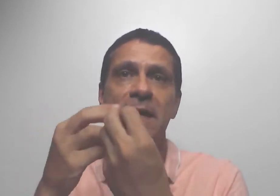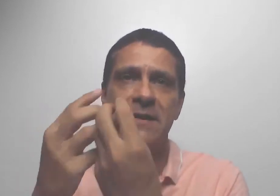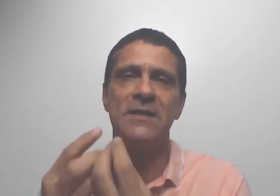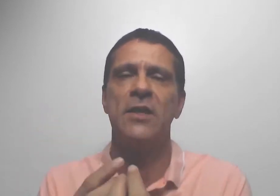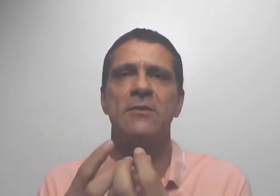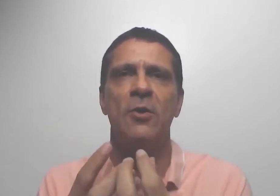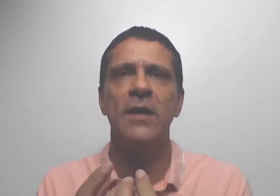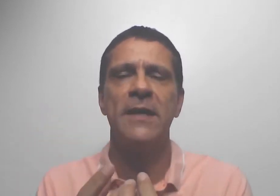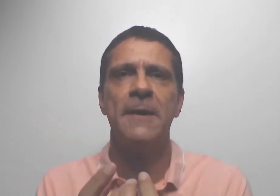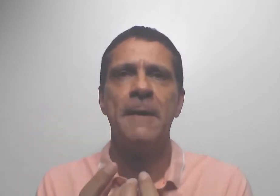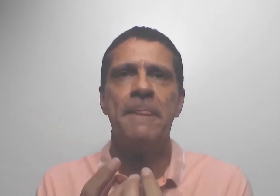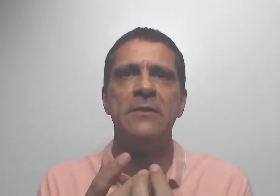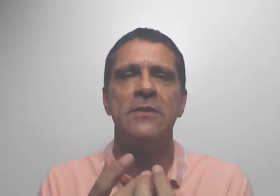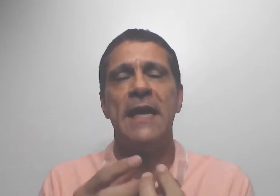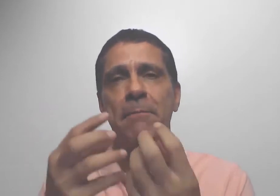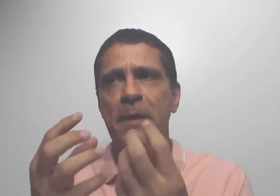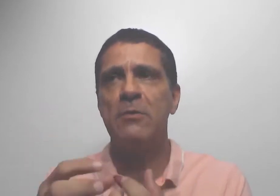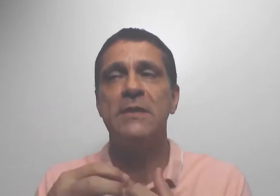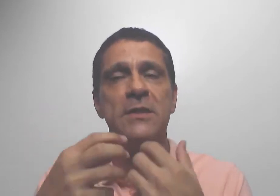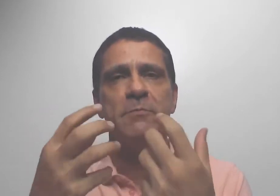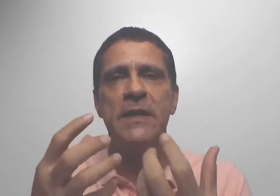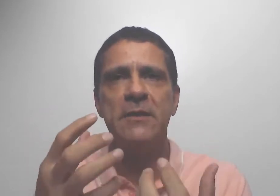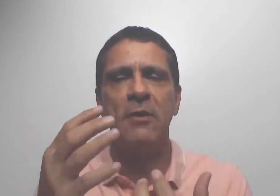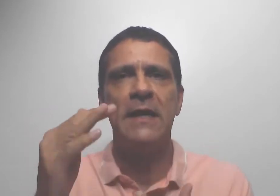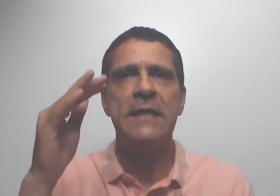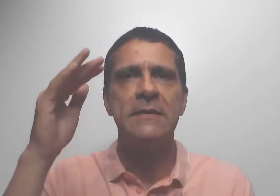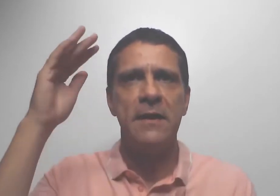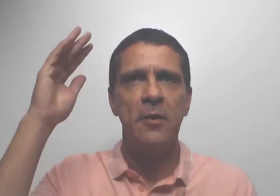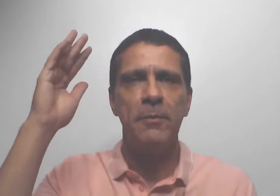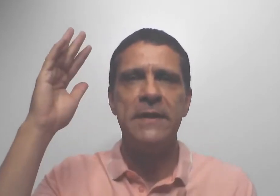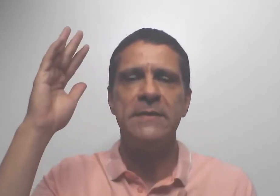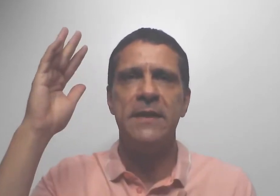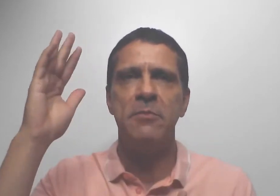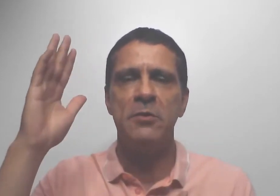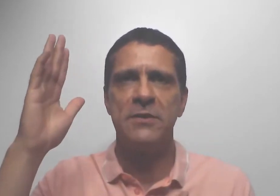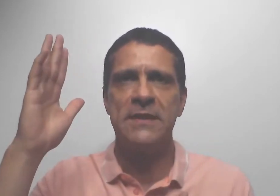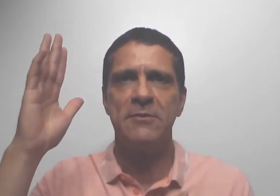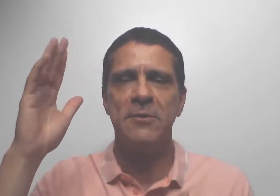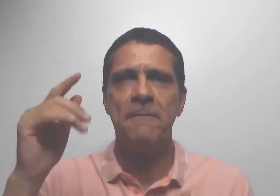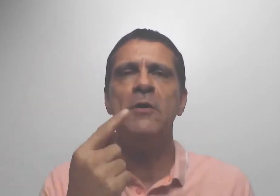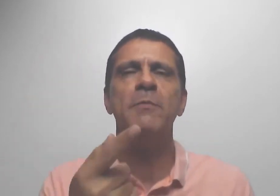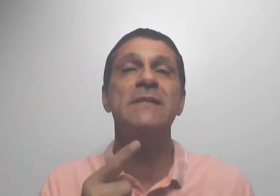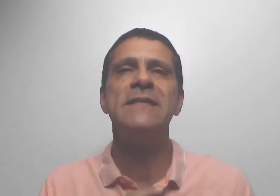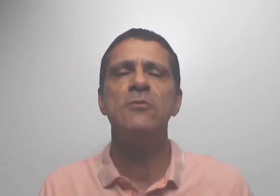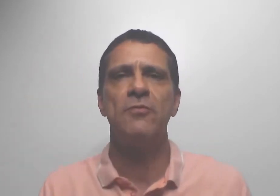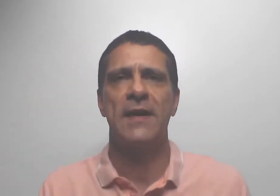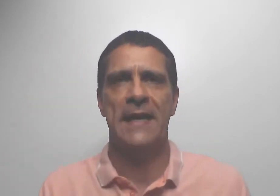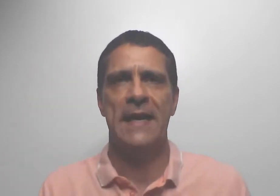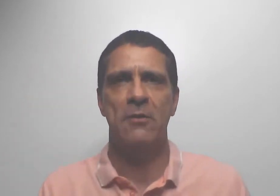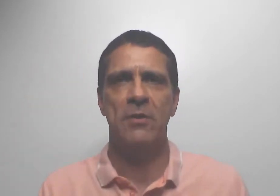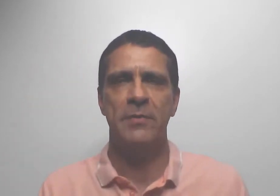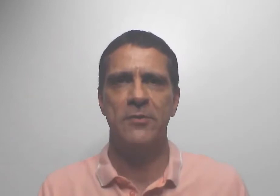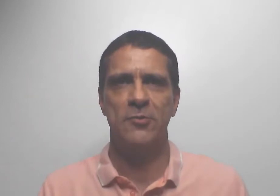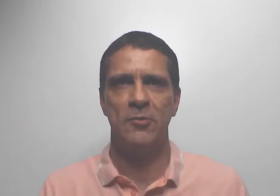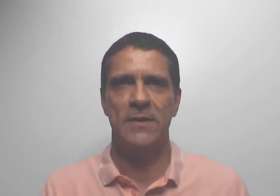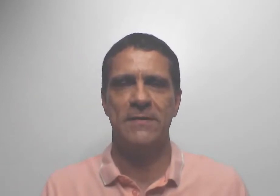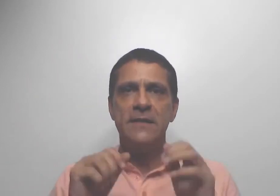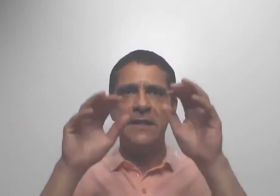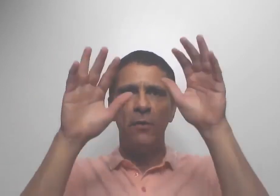a minha trajetória, de terapeuta, de espiritualista, eu percebo, eu sinto. Eu não preciso falar com a pessoa. E se